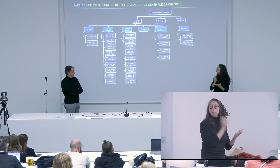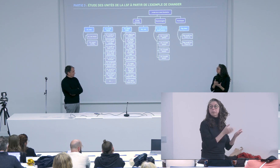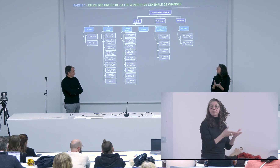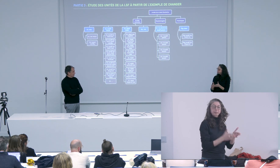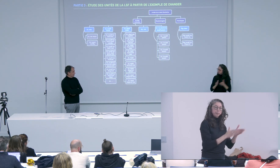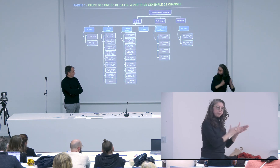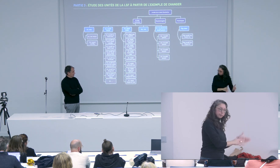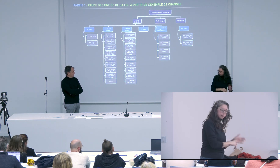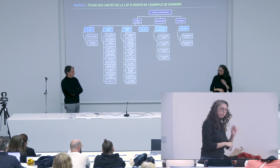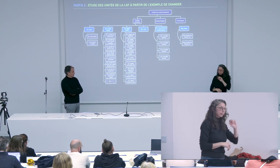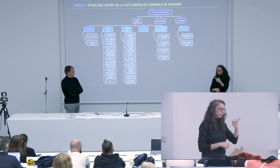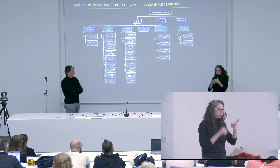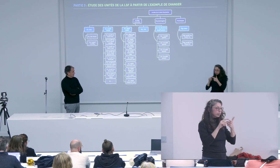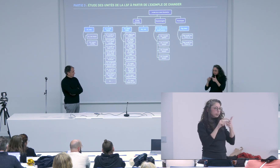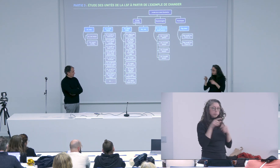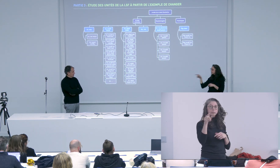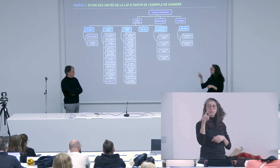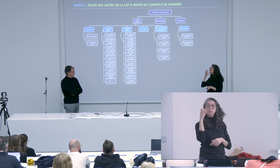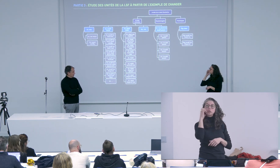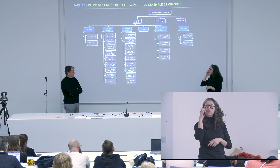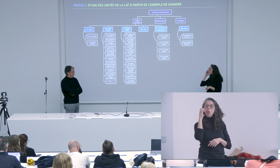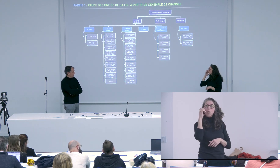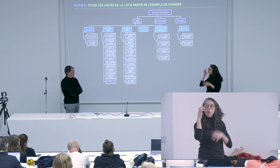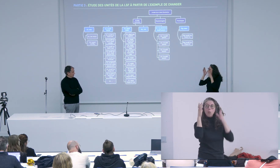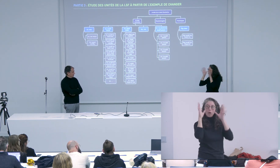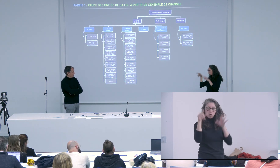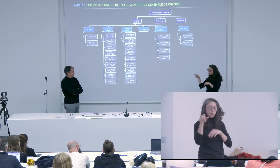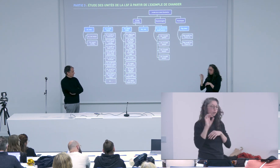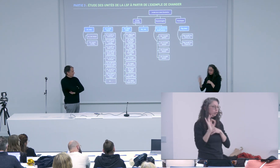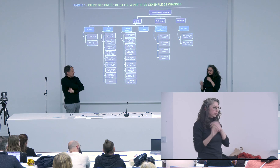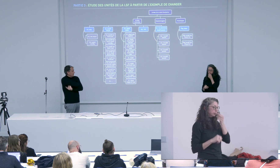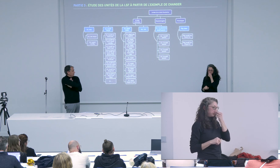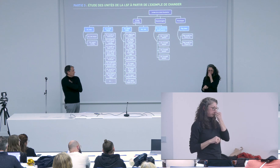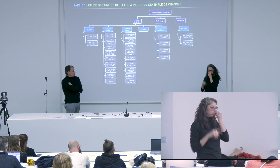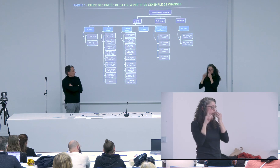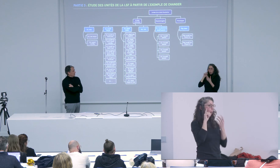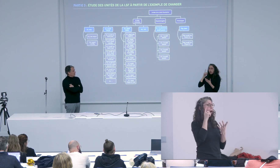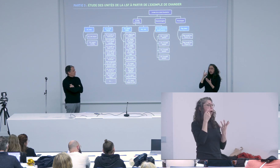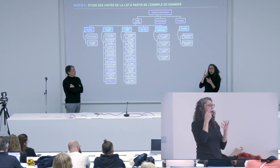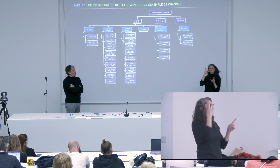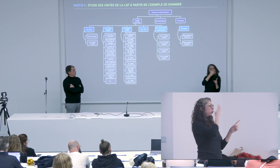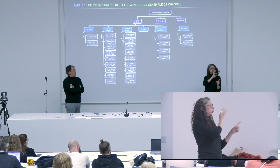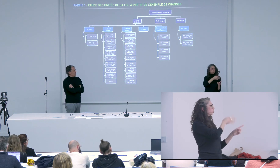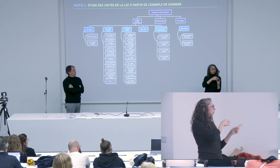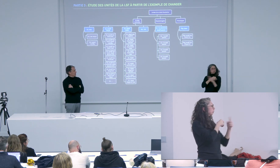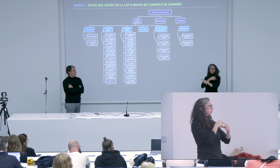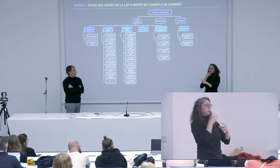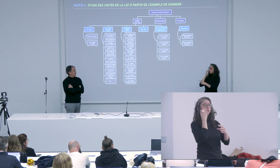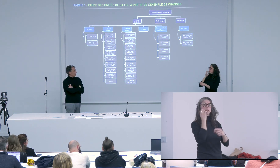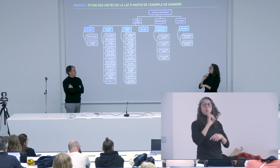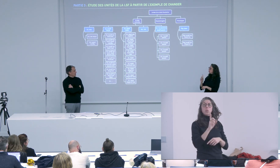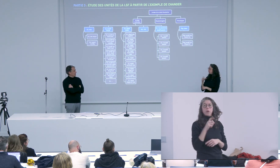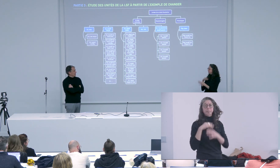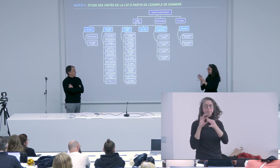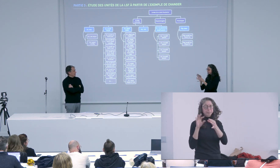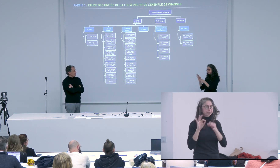précision donc ça c'est un premier problème apporté par Élan le deuxième problème par rapport à Bouchovo et à la limite d'Élan